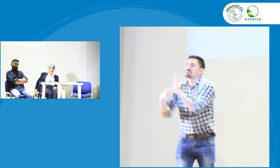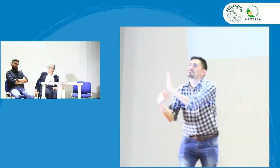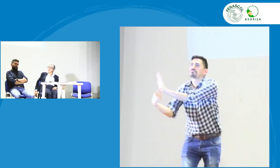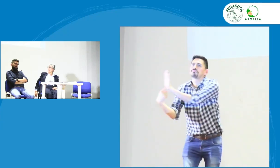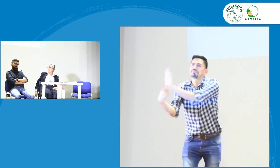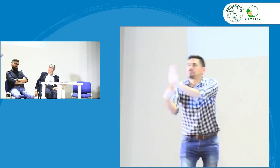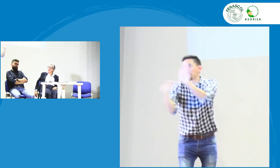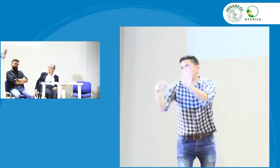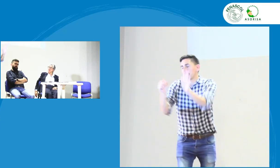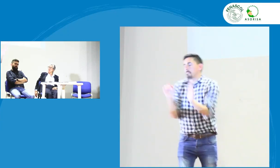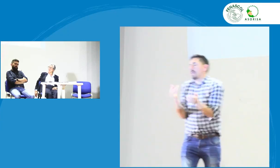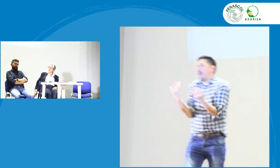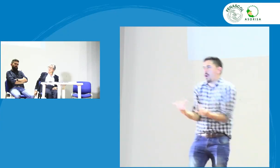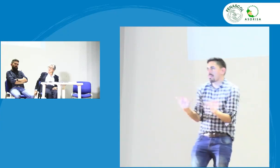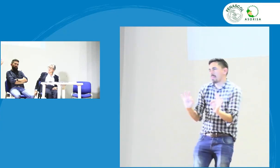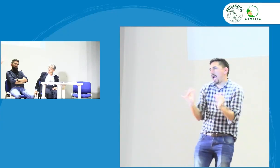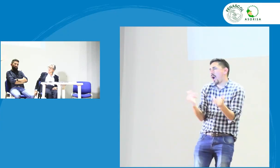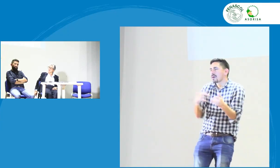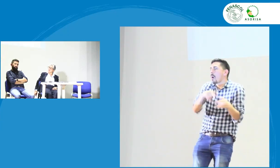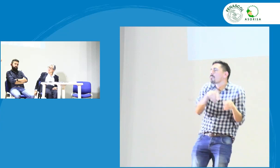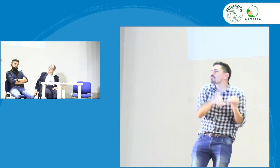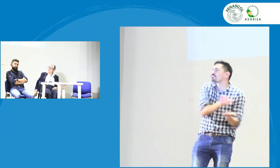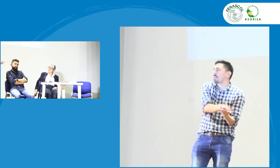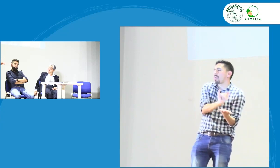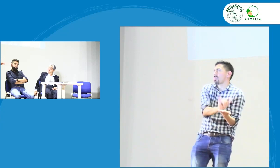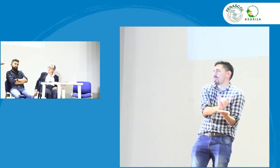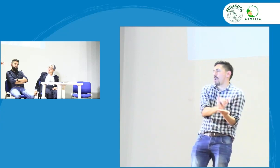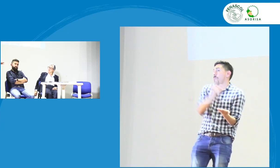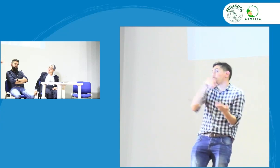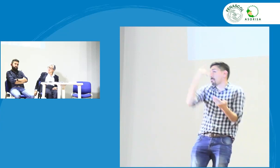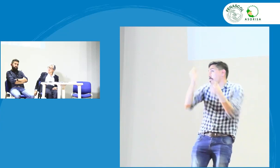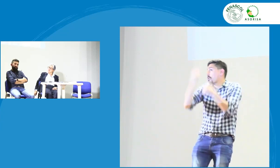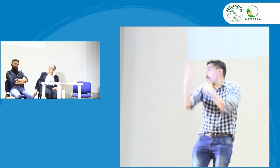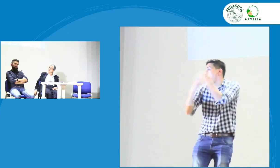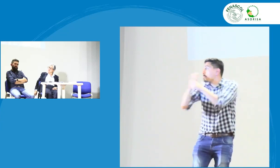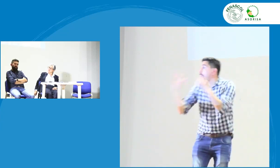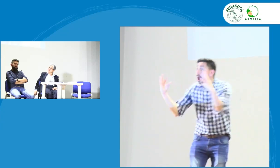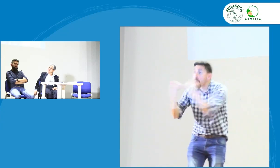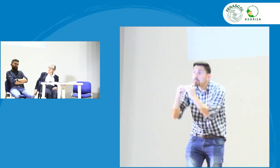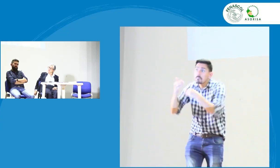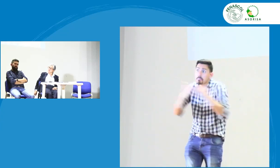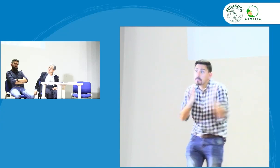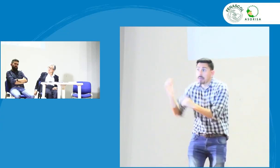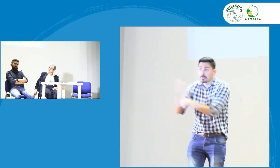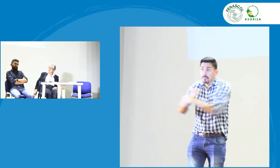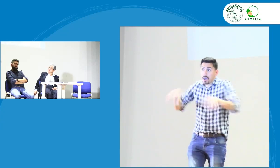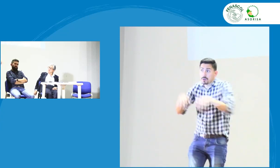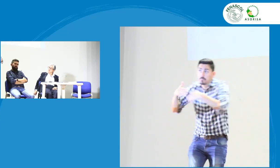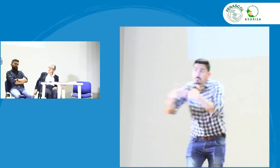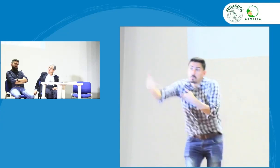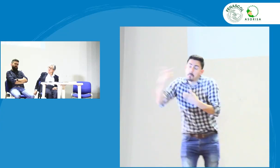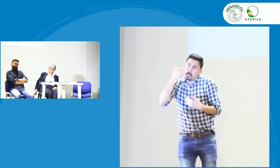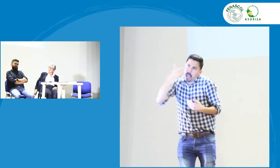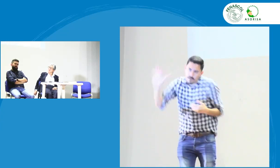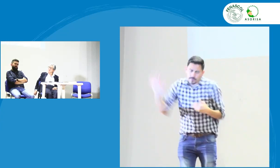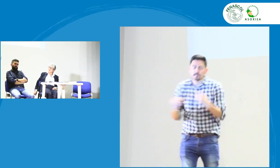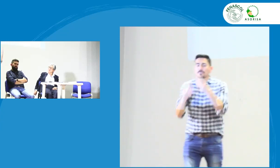obviamente a cuatro años entonces pues ahorita aún está en construcción esperamos que en cuatro años ya se pueda